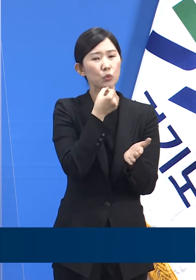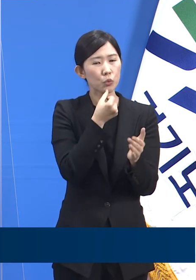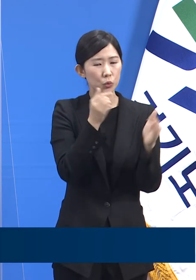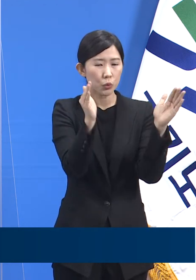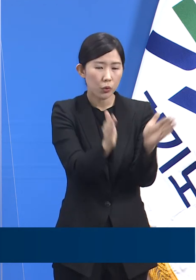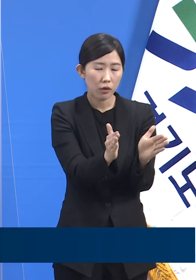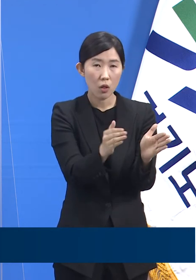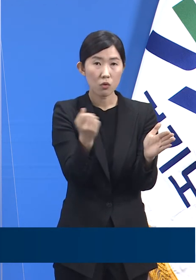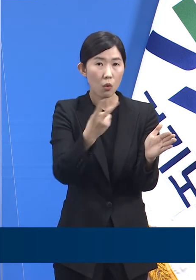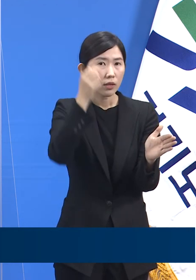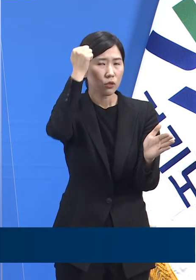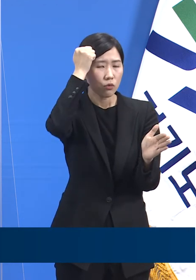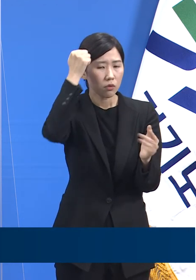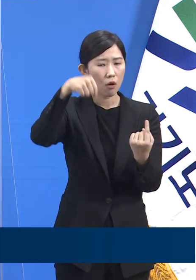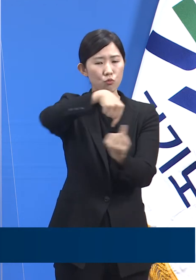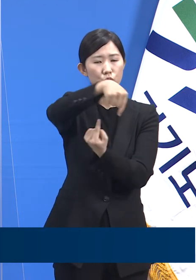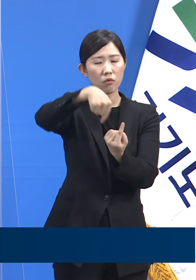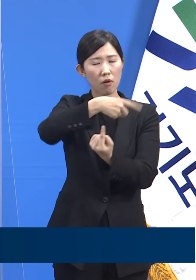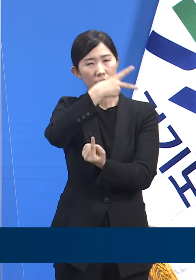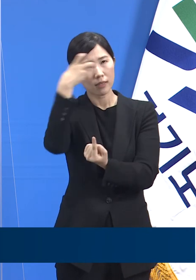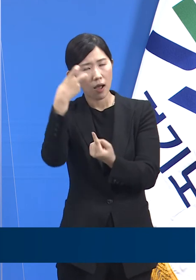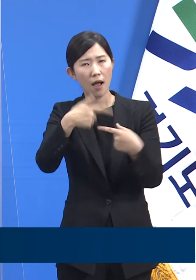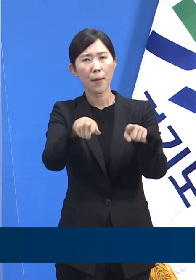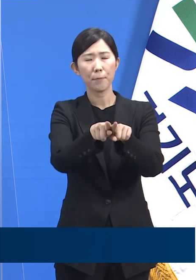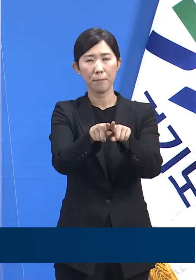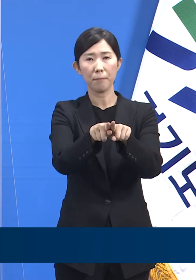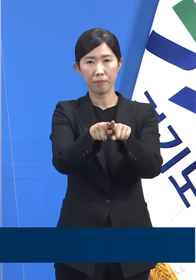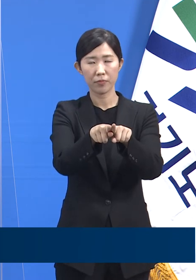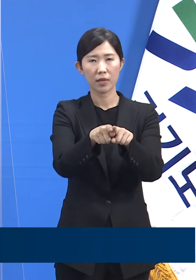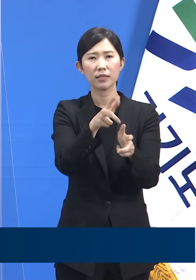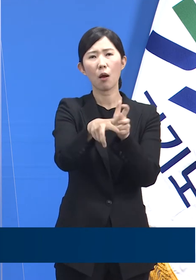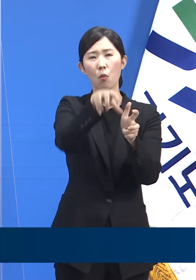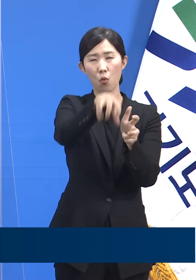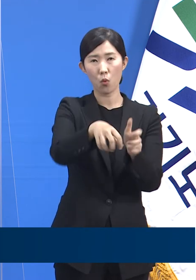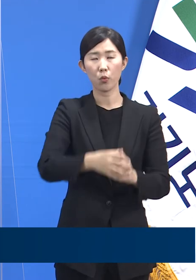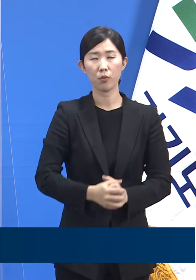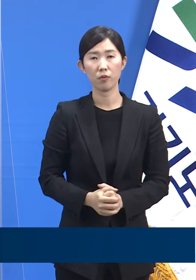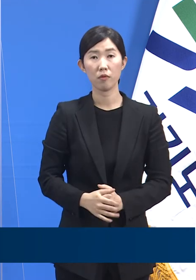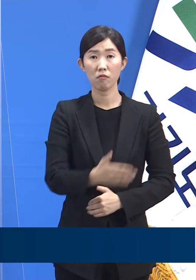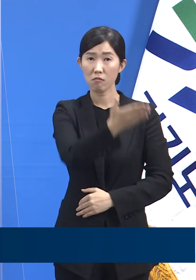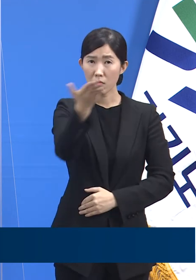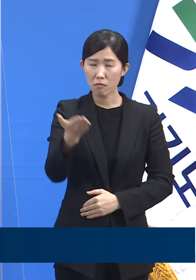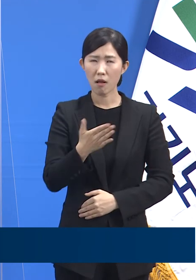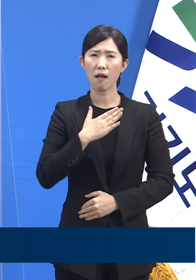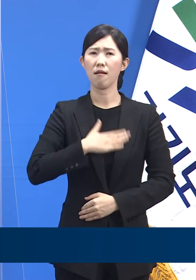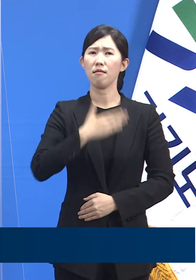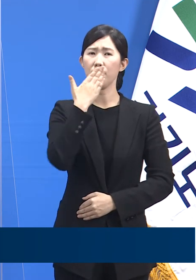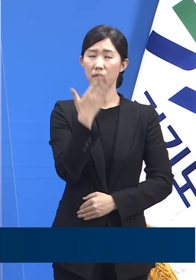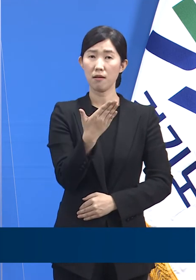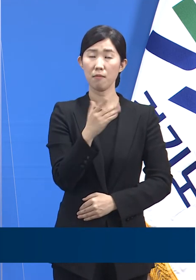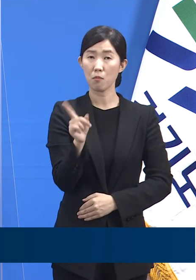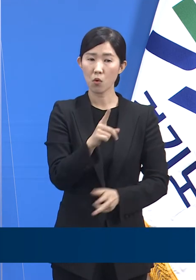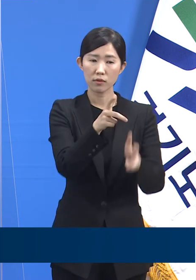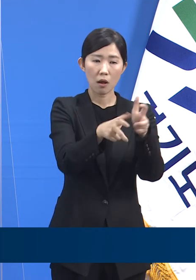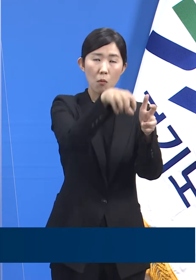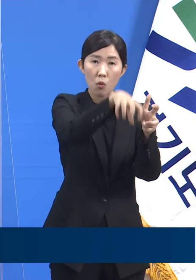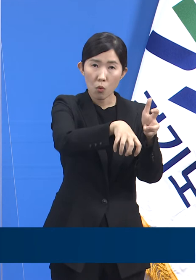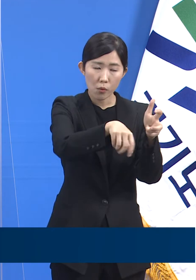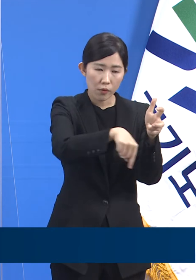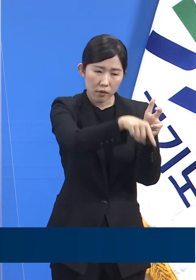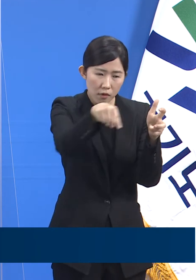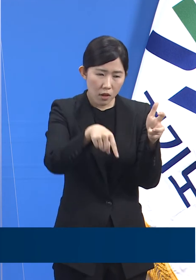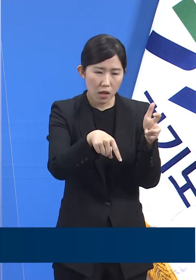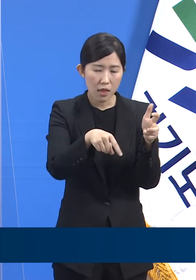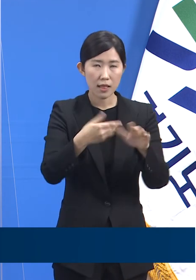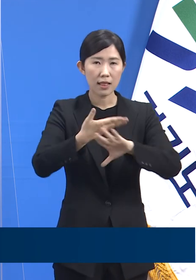공동거주시설을 운영하는 경우가 많았습니다. 쉽게 예상할 수 있는 대로 이런 사업장들에 많은